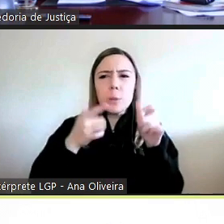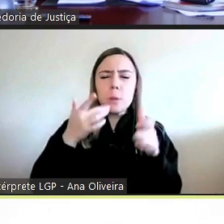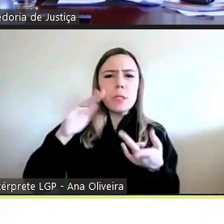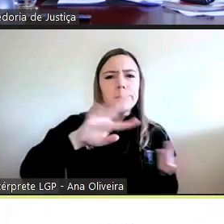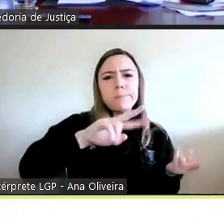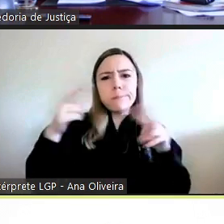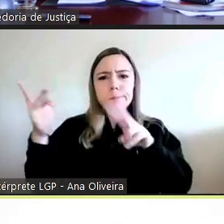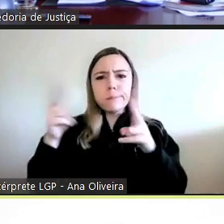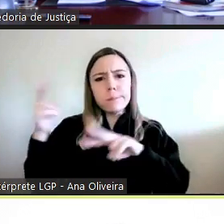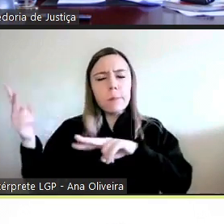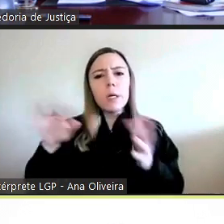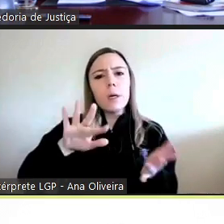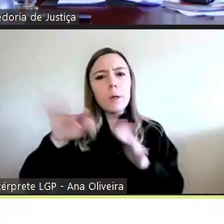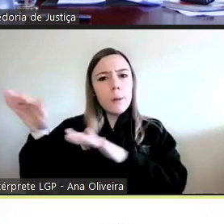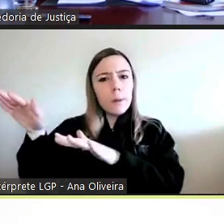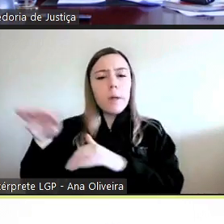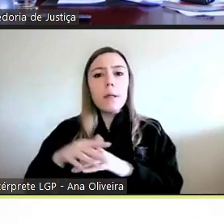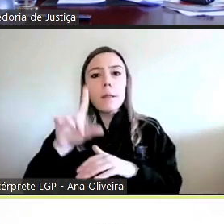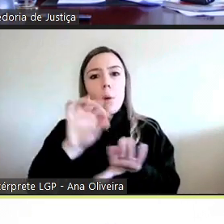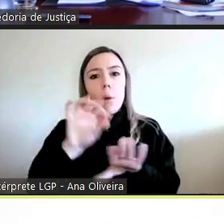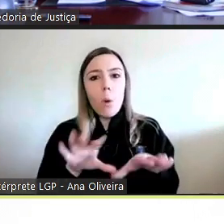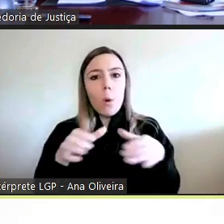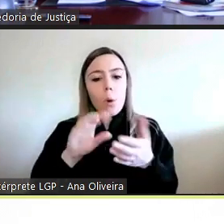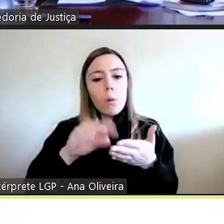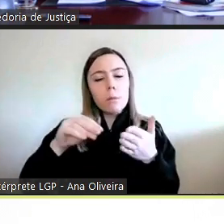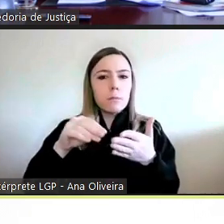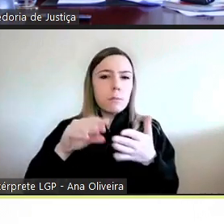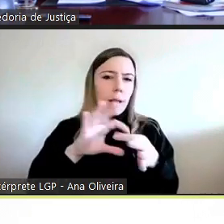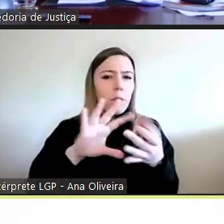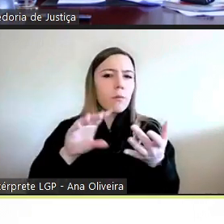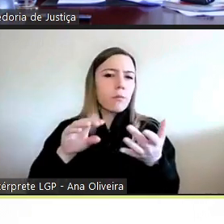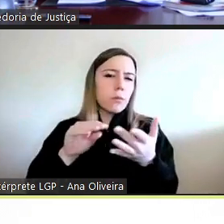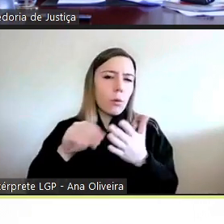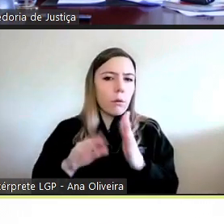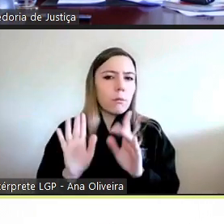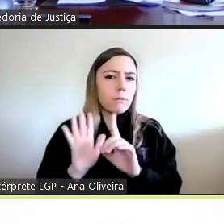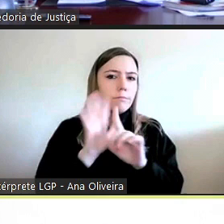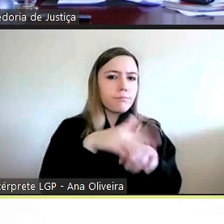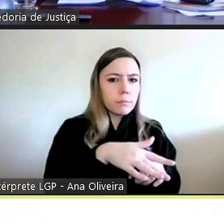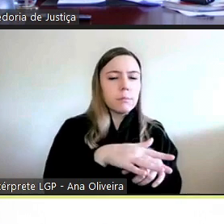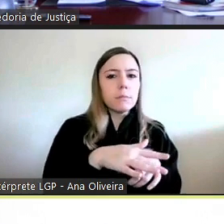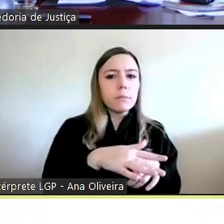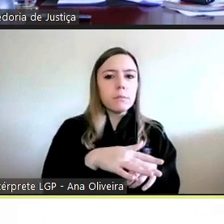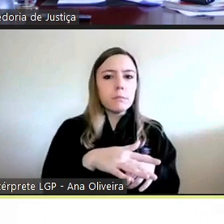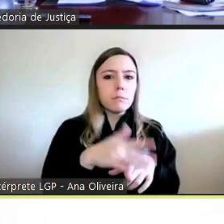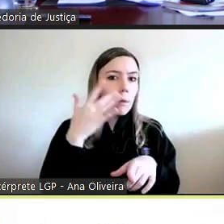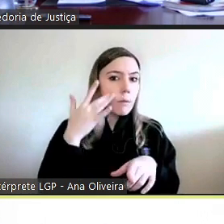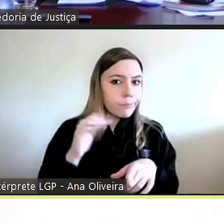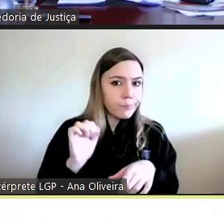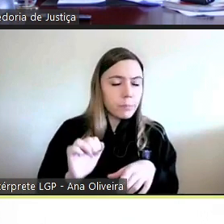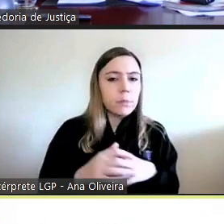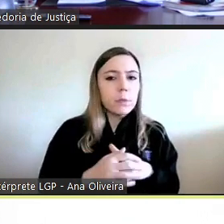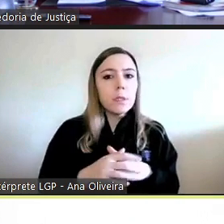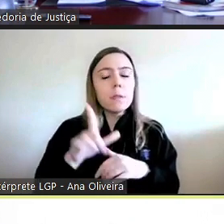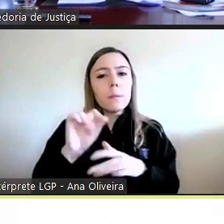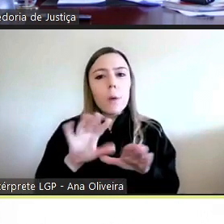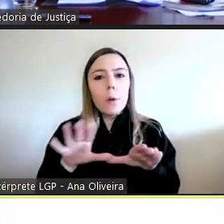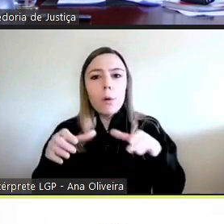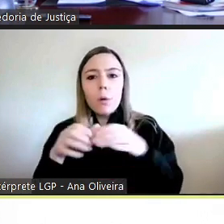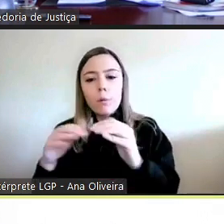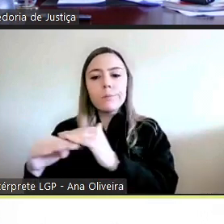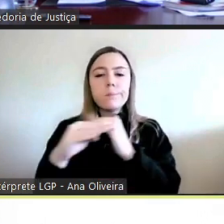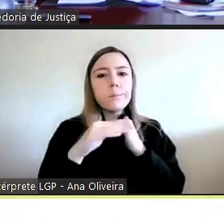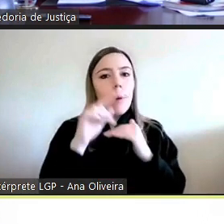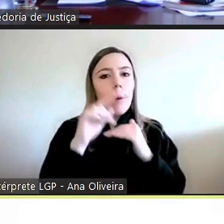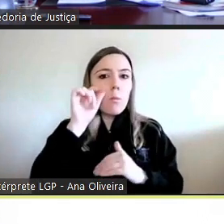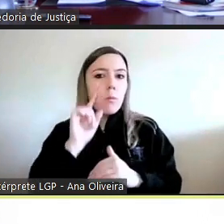Comissão contra a Discriminação Racial, a Comissão para a Igualdade de Gênero,